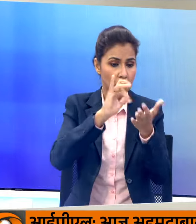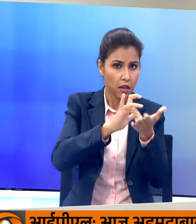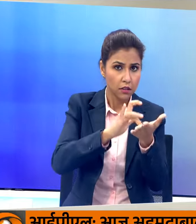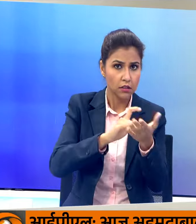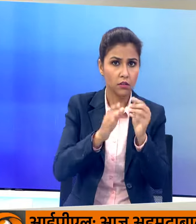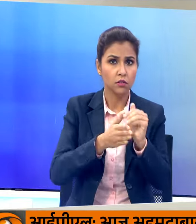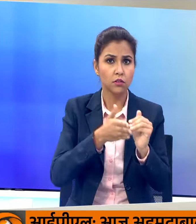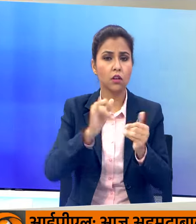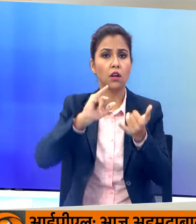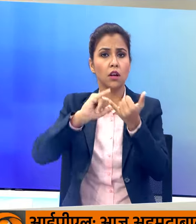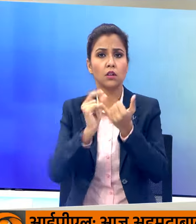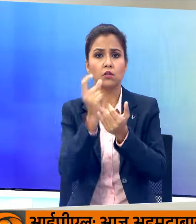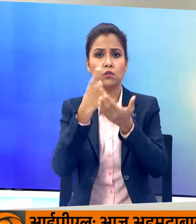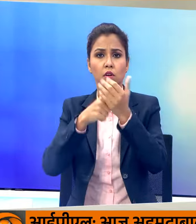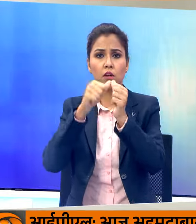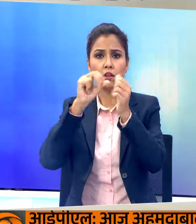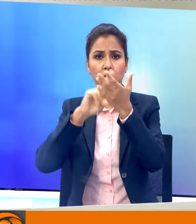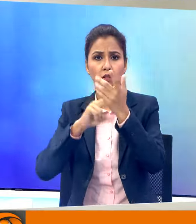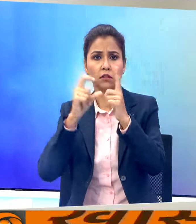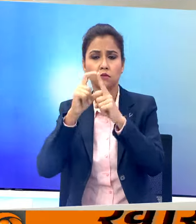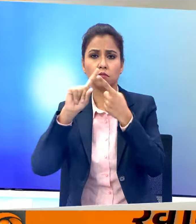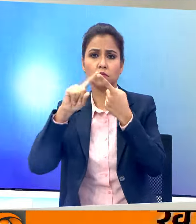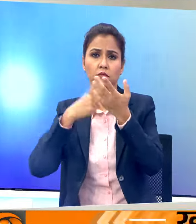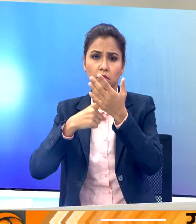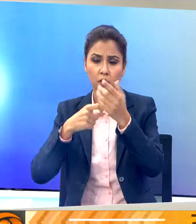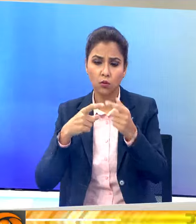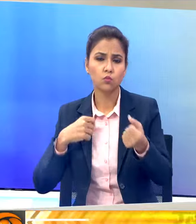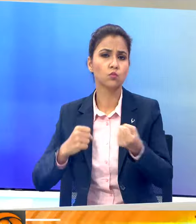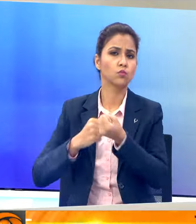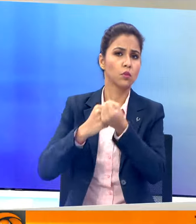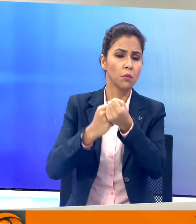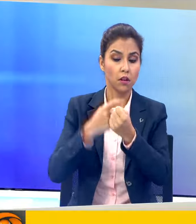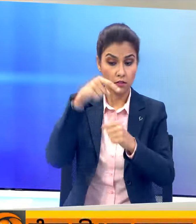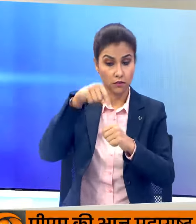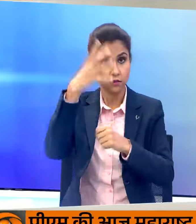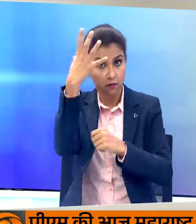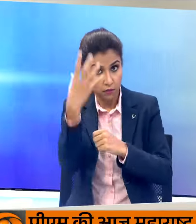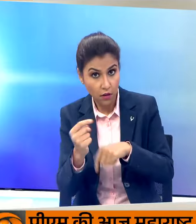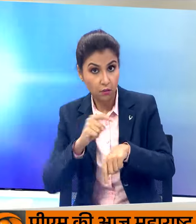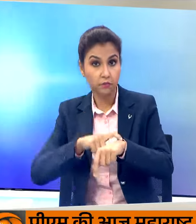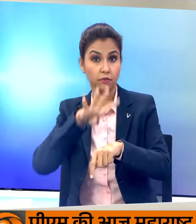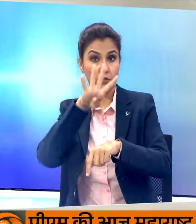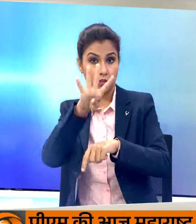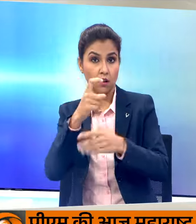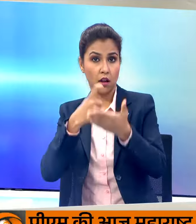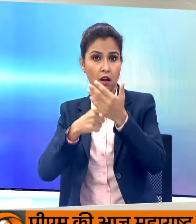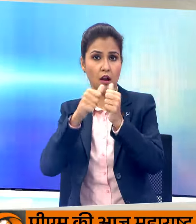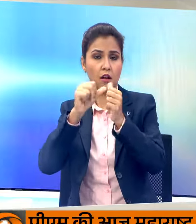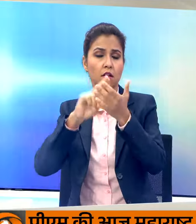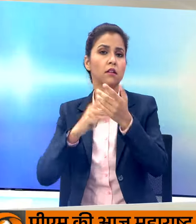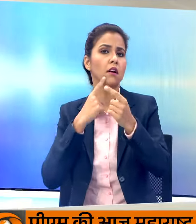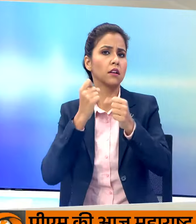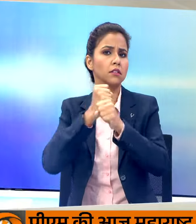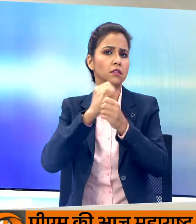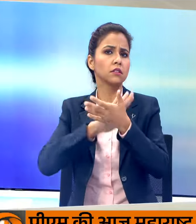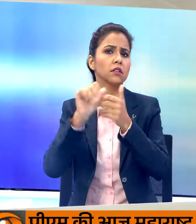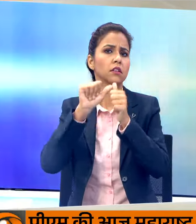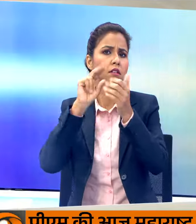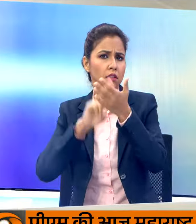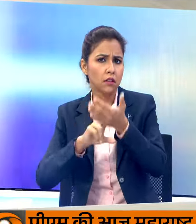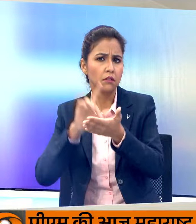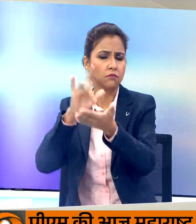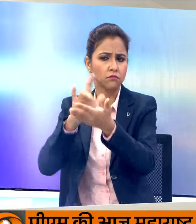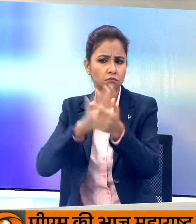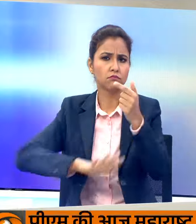द्वार सुरेंद्र सिंग अहलूवालिया के समर्थन में शाम चार बजे रानी गंज के सियार सोल राजबाडी